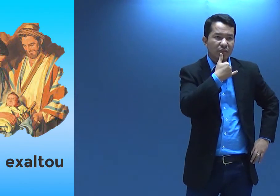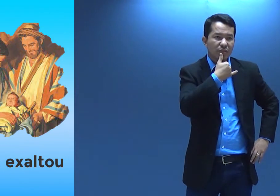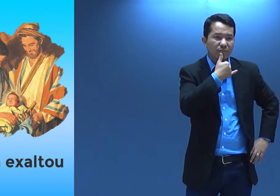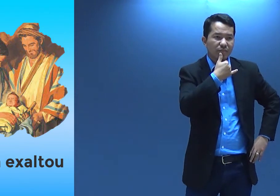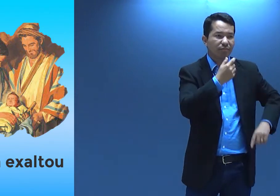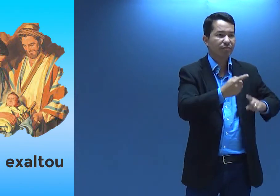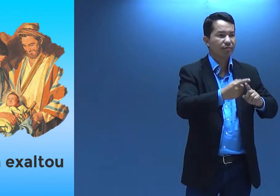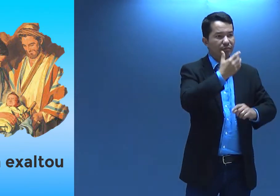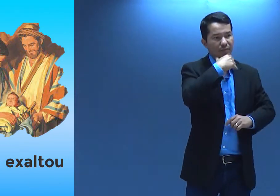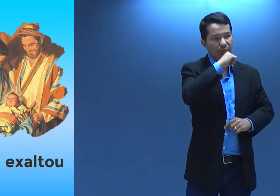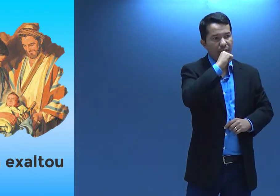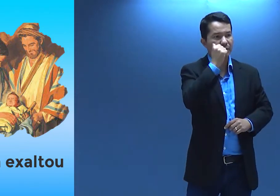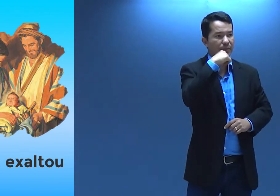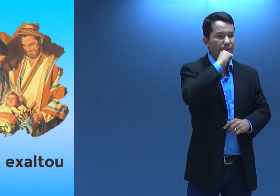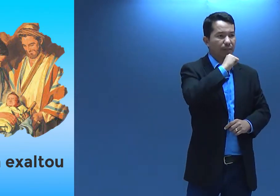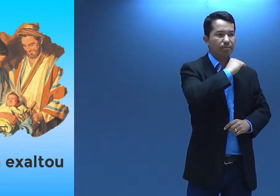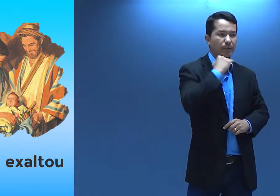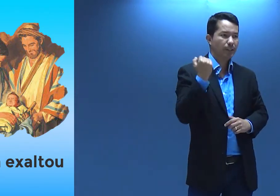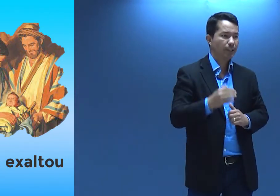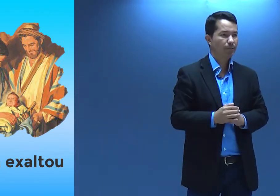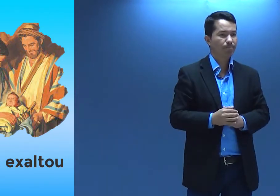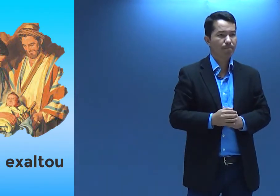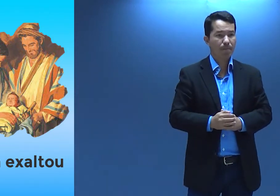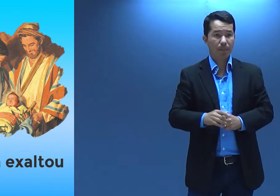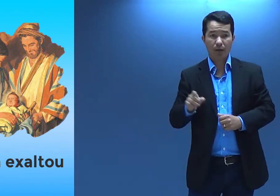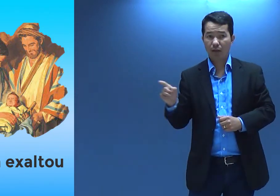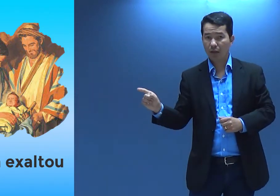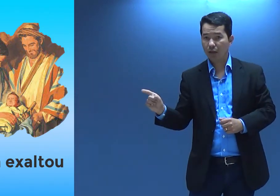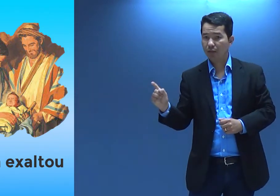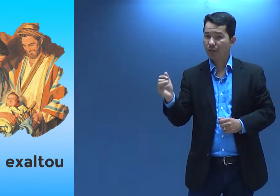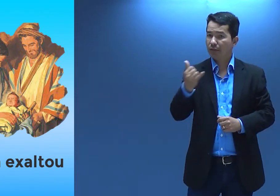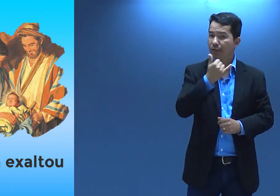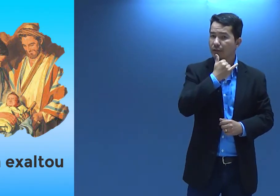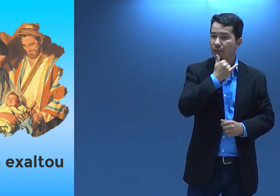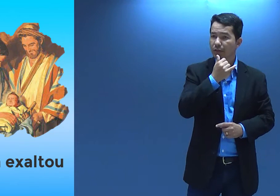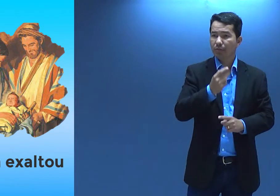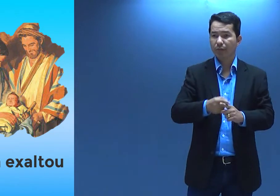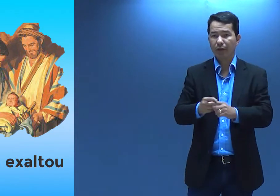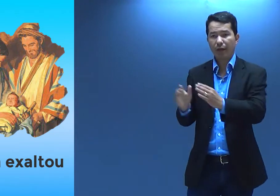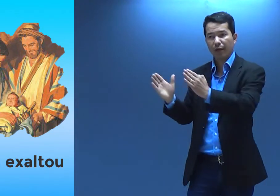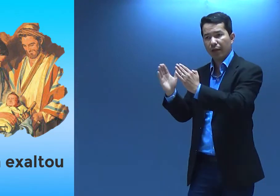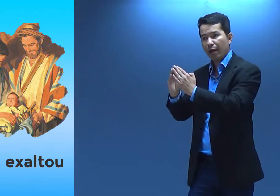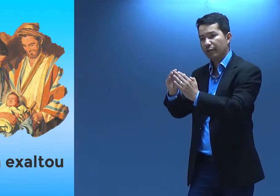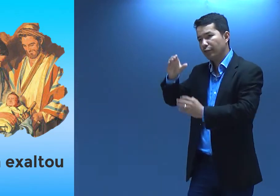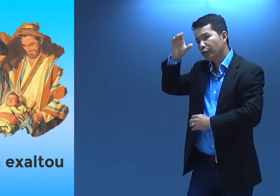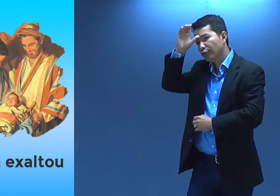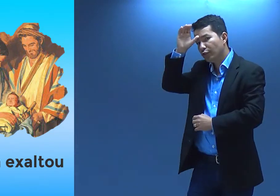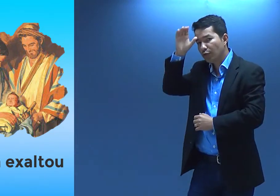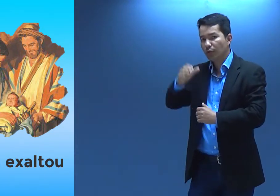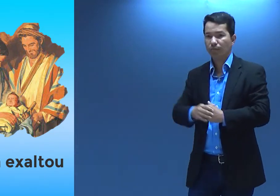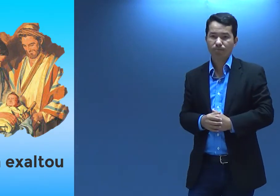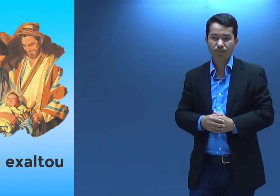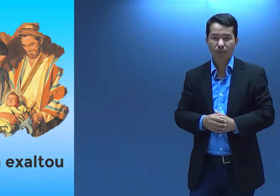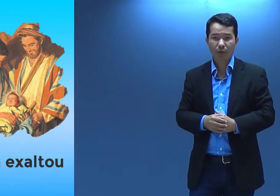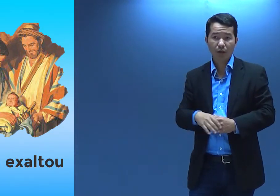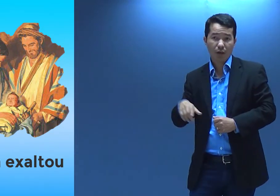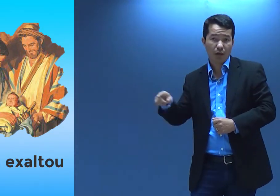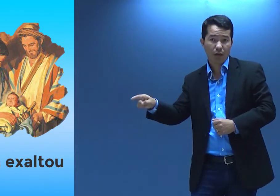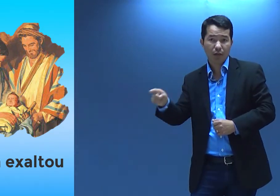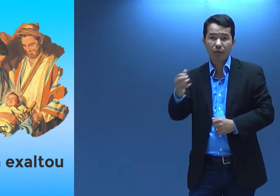Ela estava triste, porque havia perdido seus pais. Ela estava triste, porque morava com a